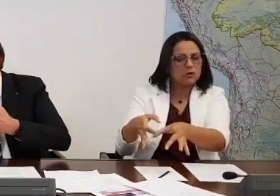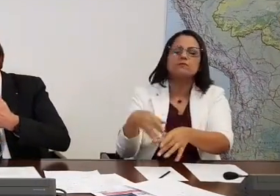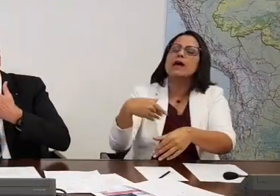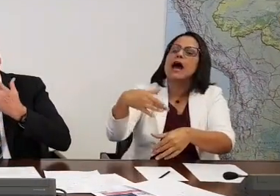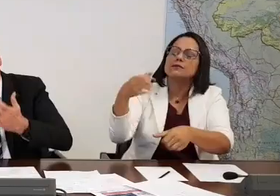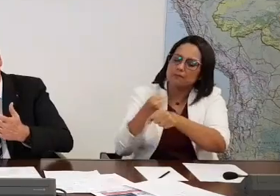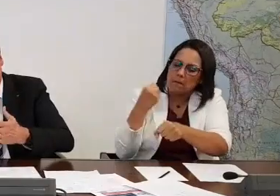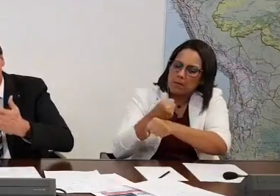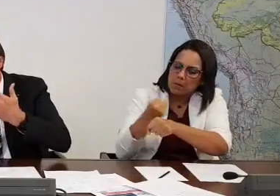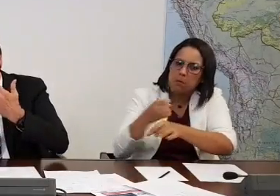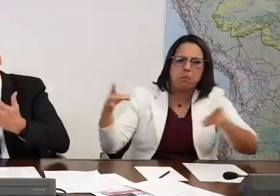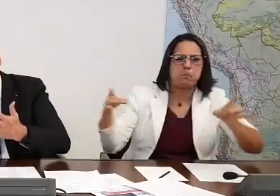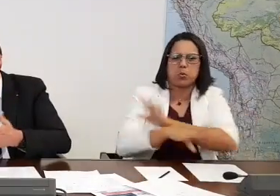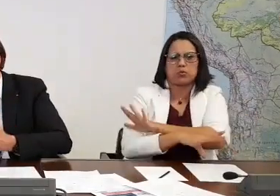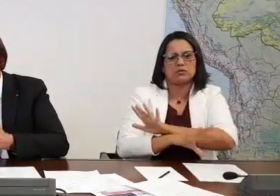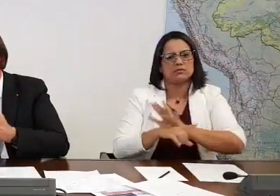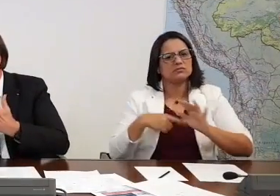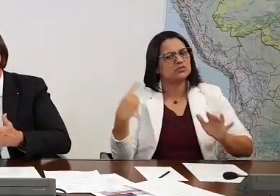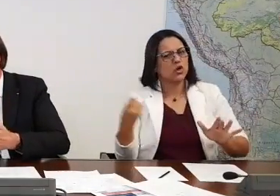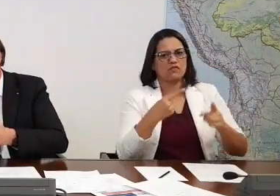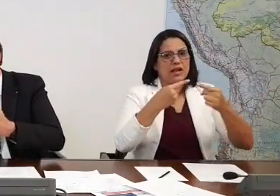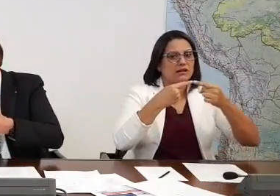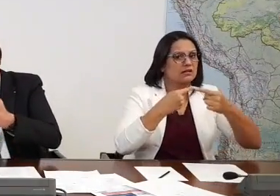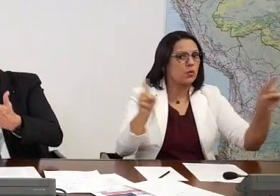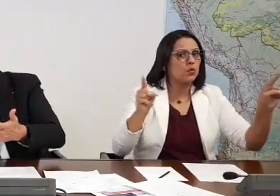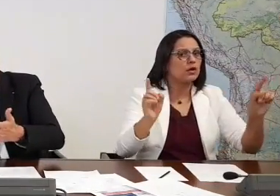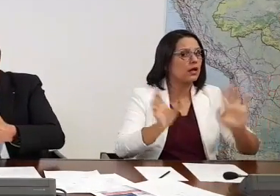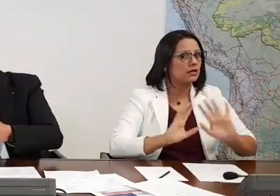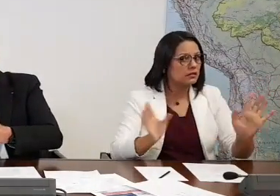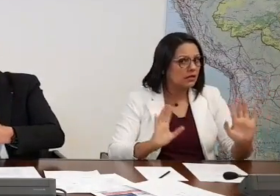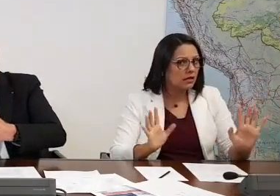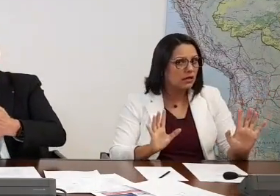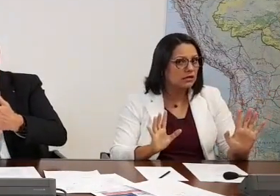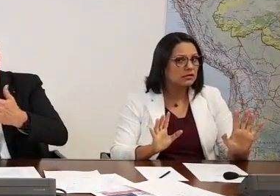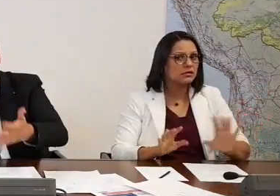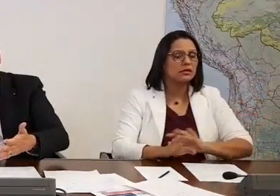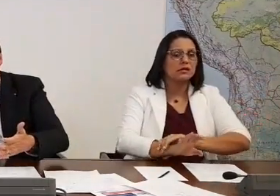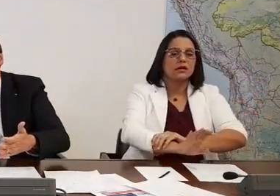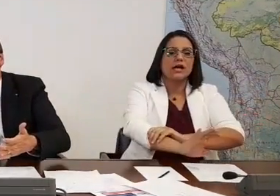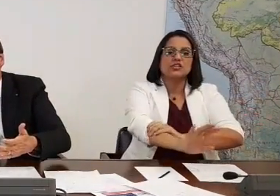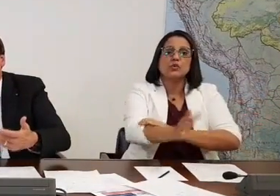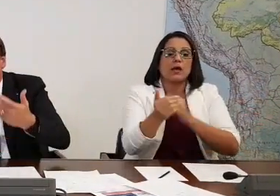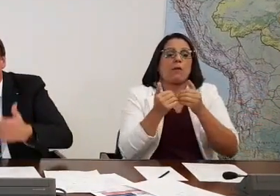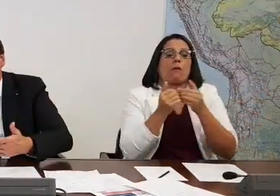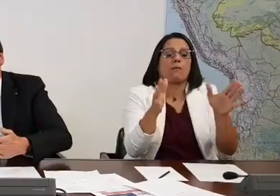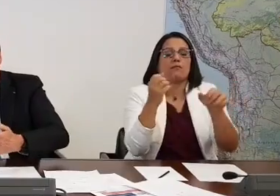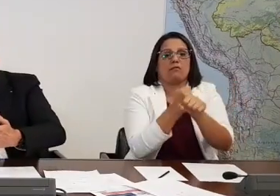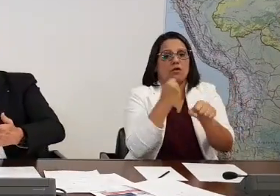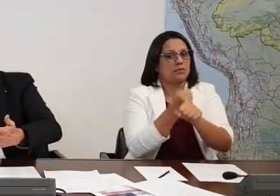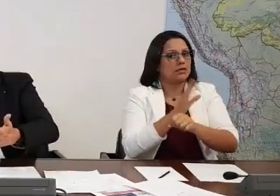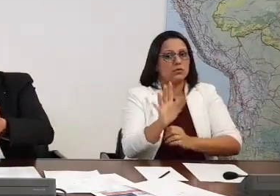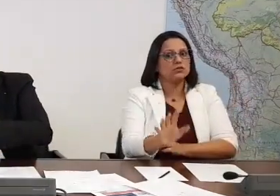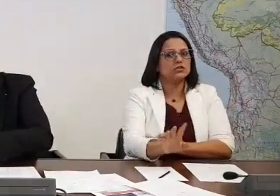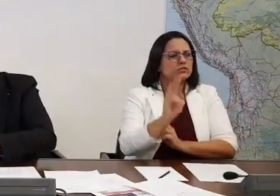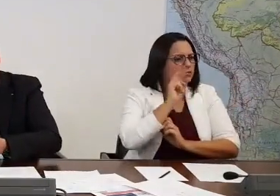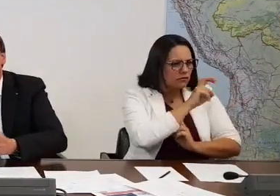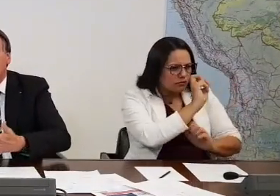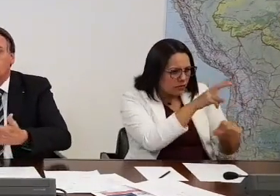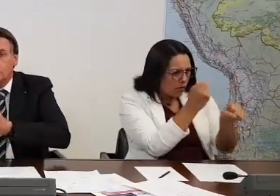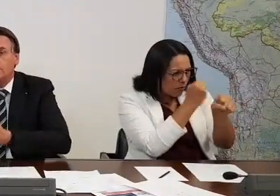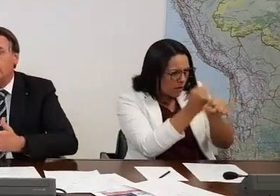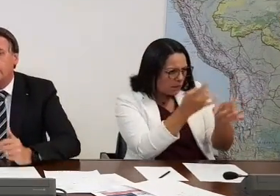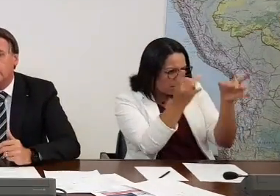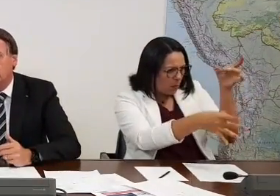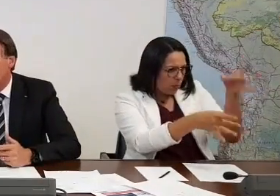Nós não pretendemos, não pretendemos inaugurar nada. Se for preciso, inaugurar não. Iniciar uma nova obra. Mas a nossa ideia é concluir